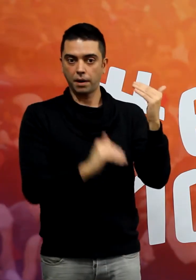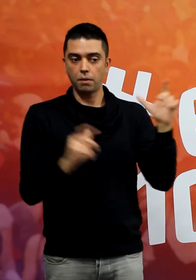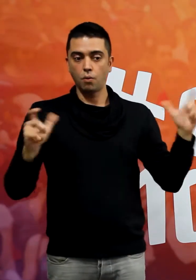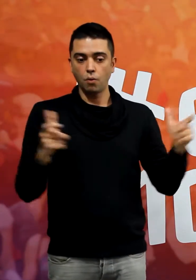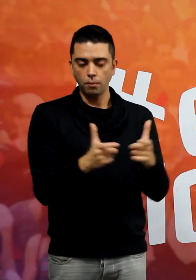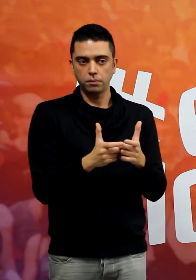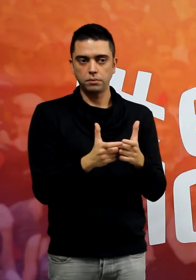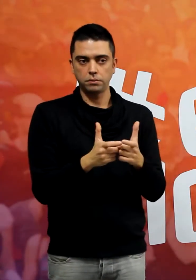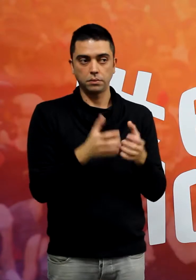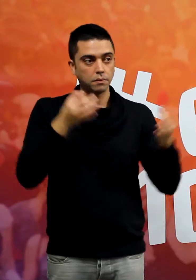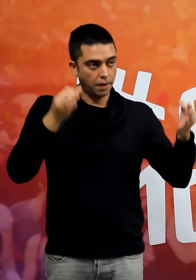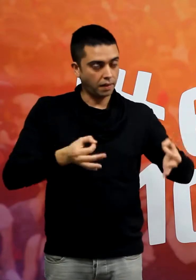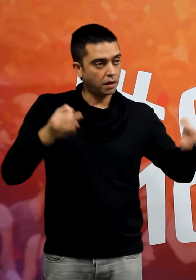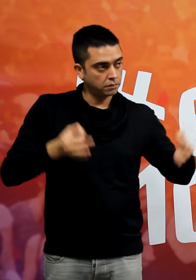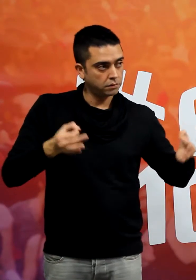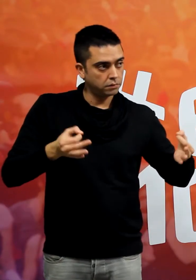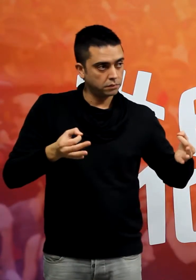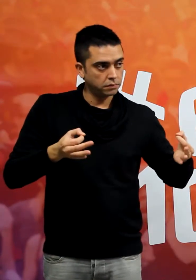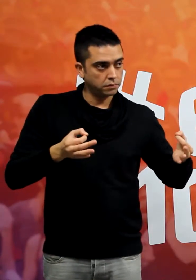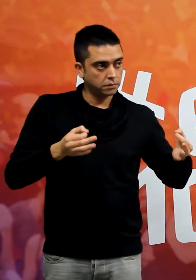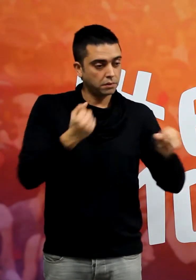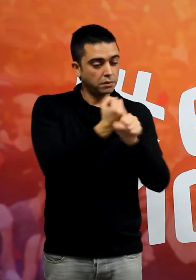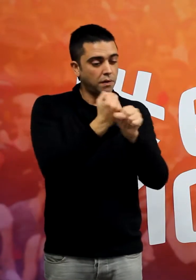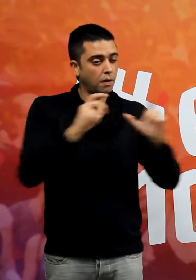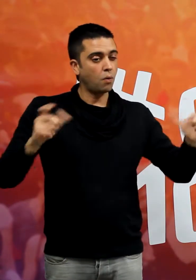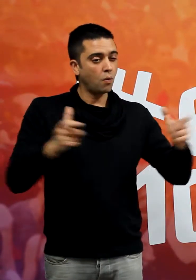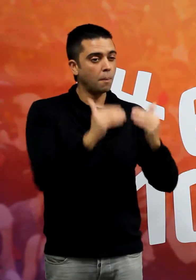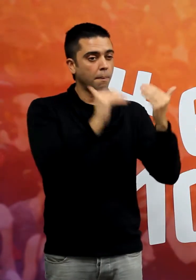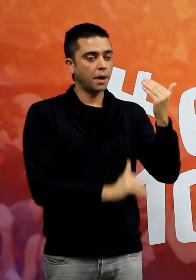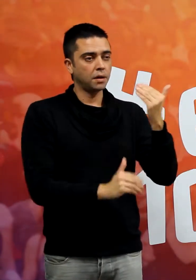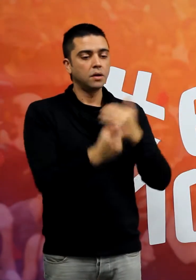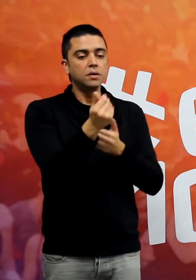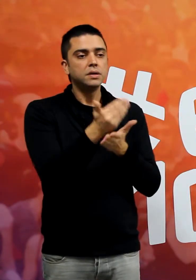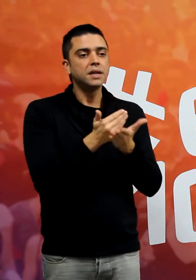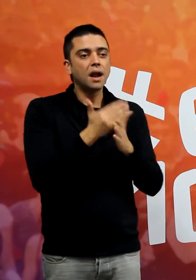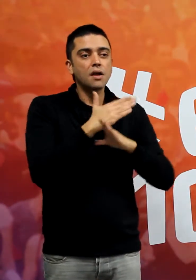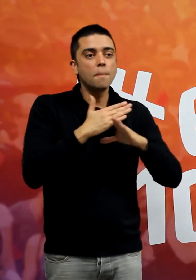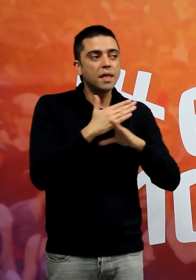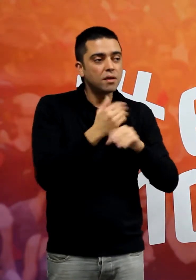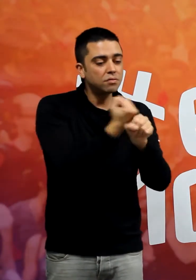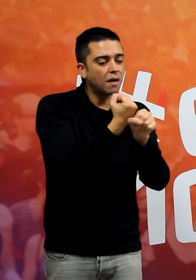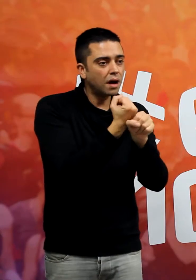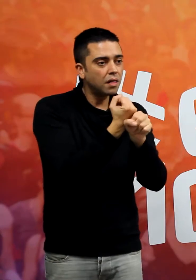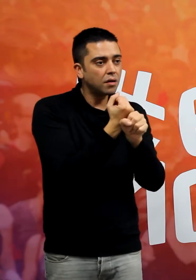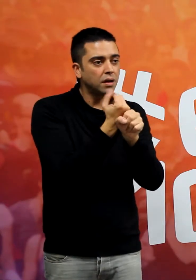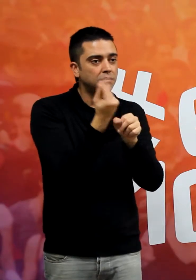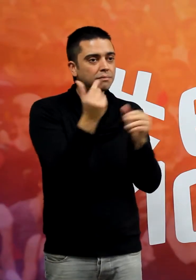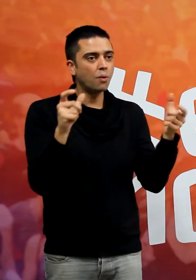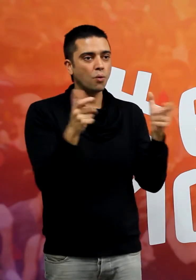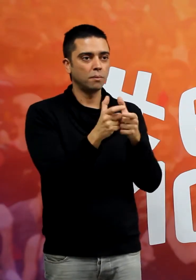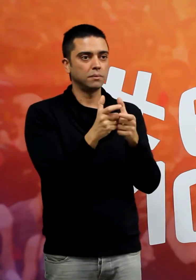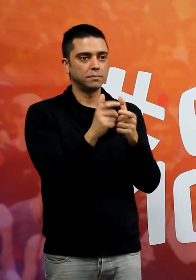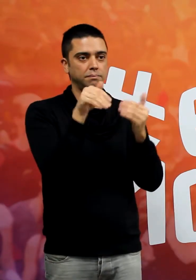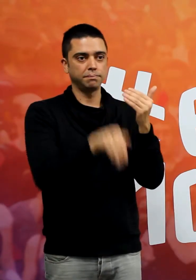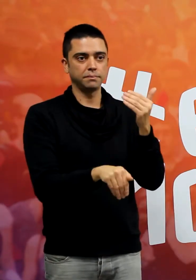en sèrio menys treballadors el salari mitjà dels treballadors ha baixat i